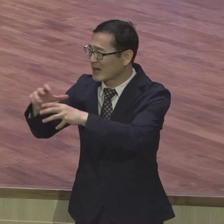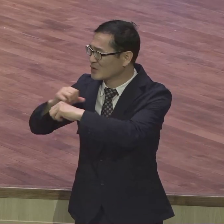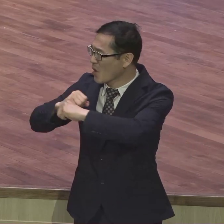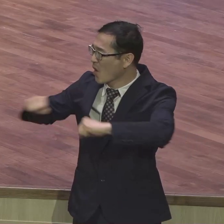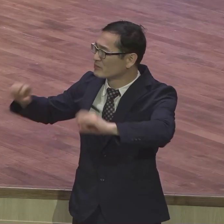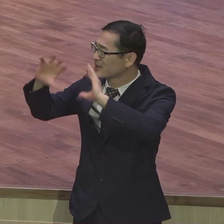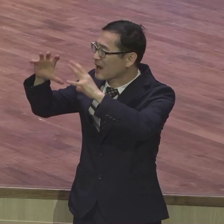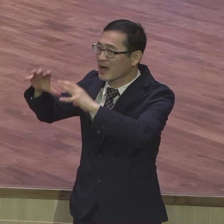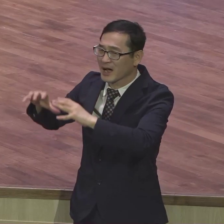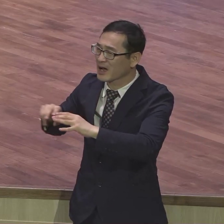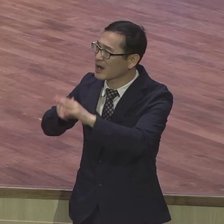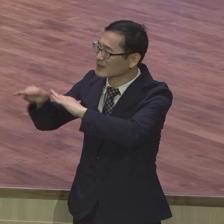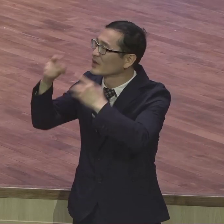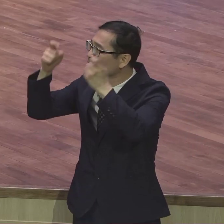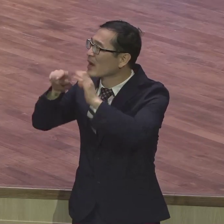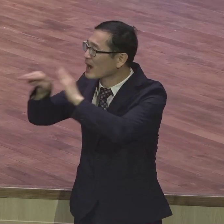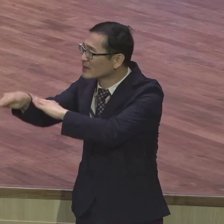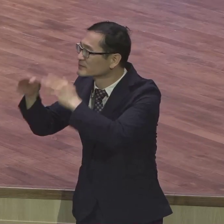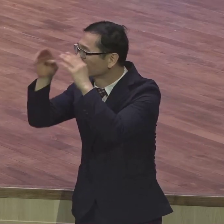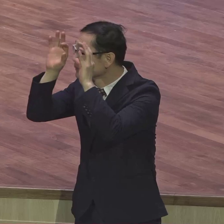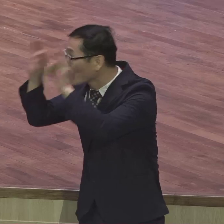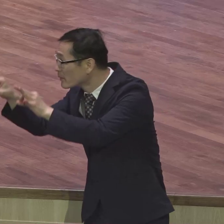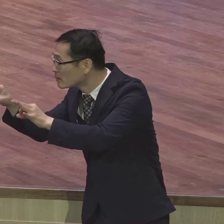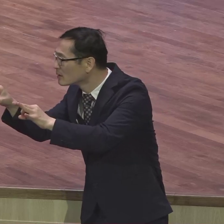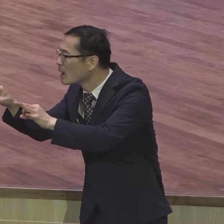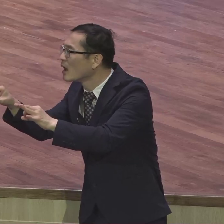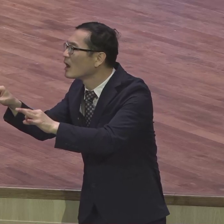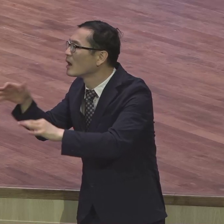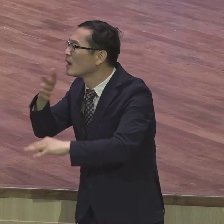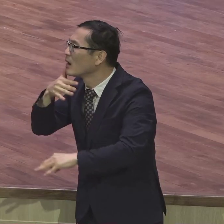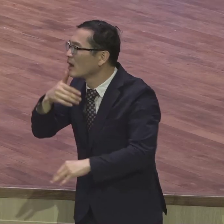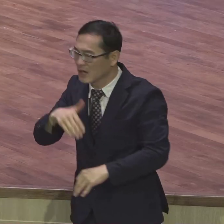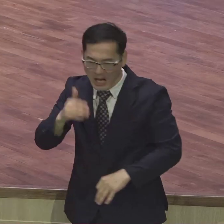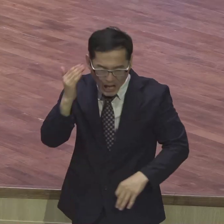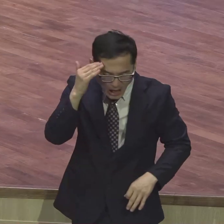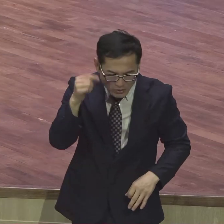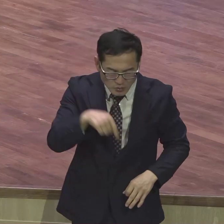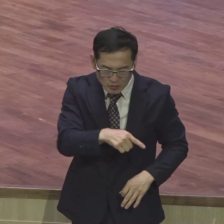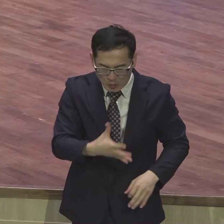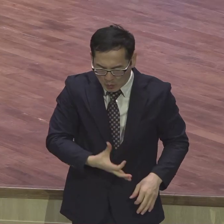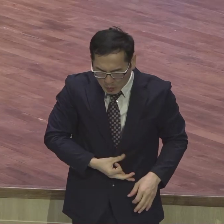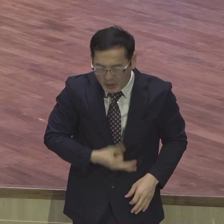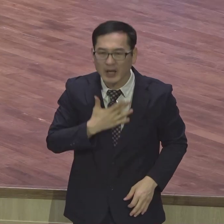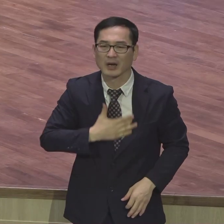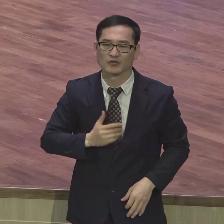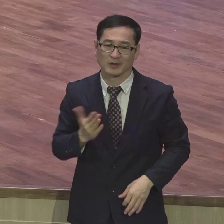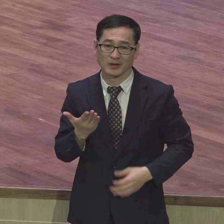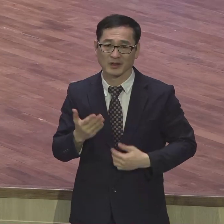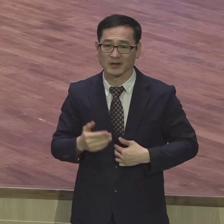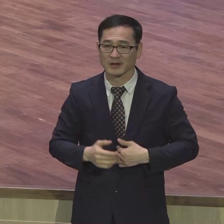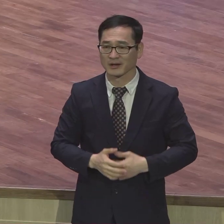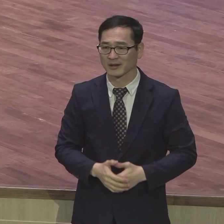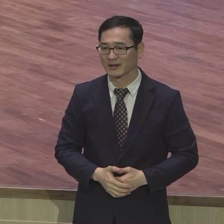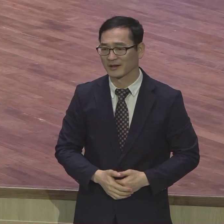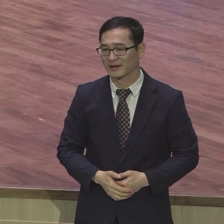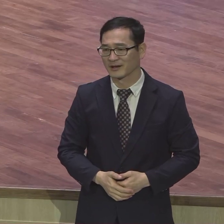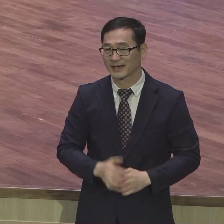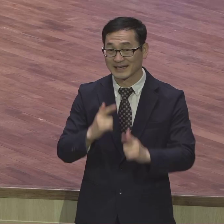좁은가를 알 수 있어요 세계단 행패 못되고 산에 좀 올라가 봐 산에 높은 산에 한번 올라가 보세요